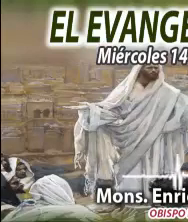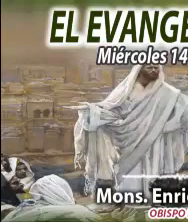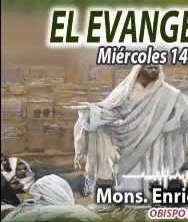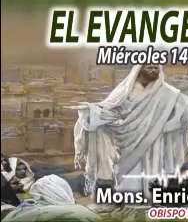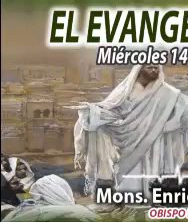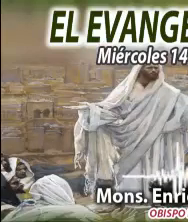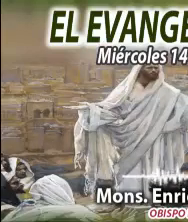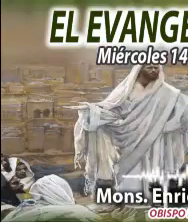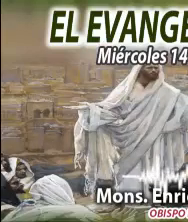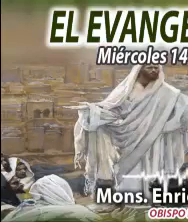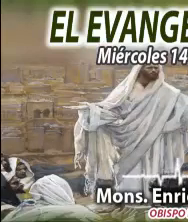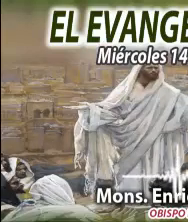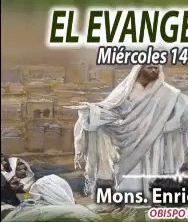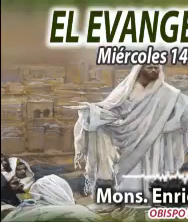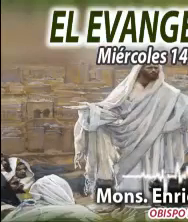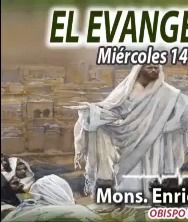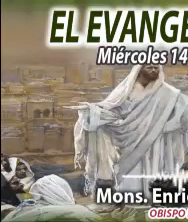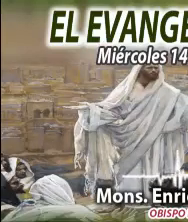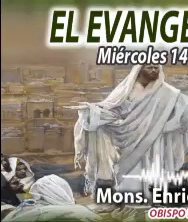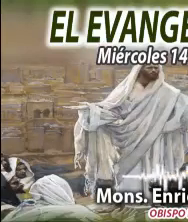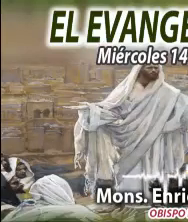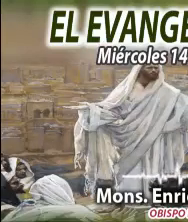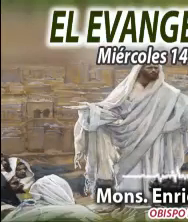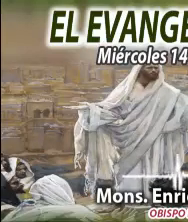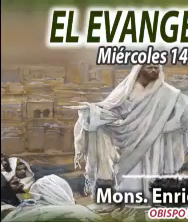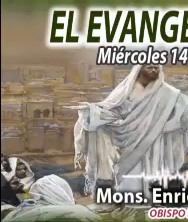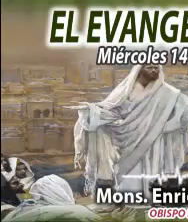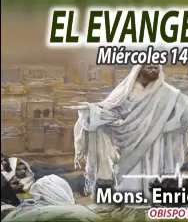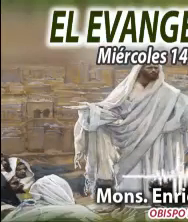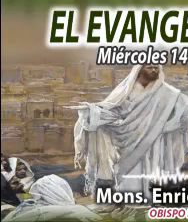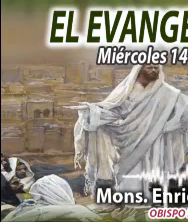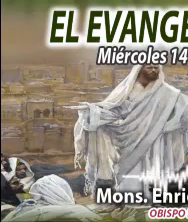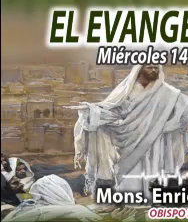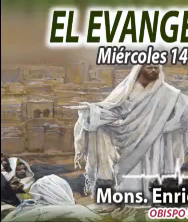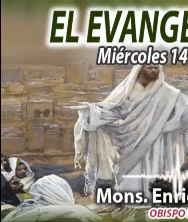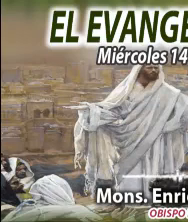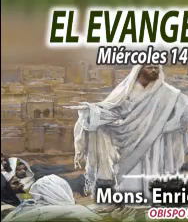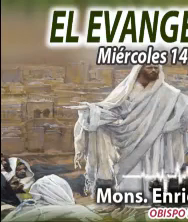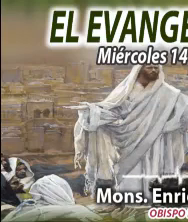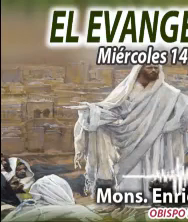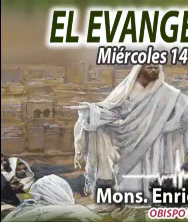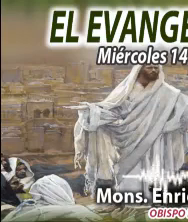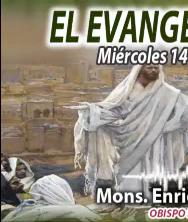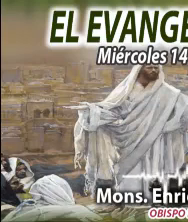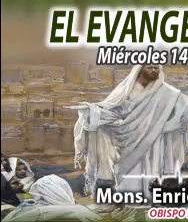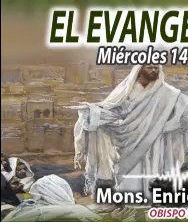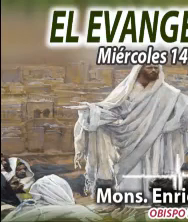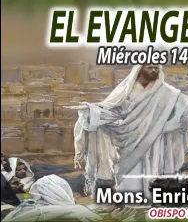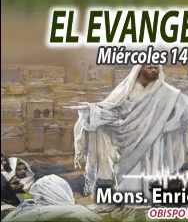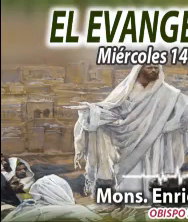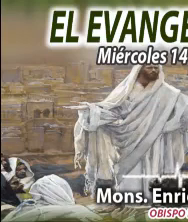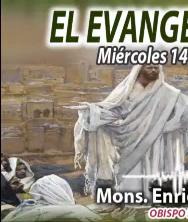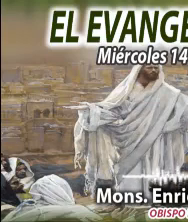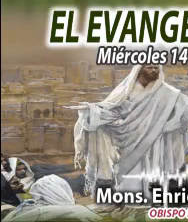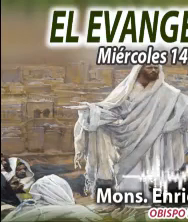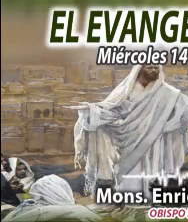Día a día, alimentándonos de la Palabra del Señor. En la voz de Monseñor Enrique